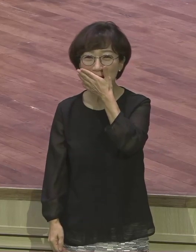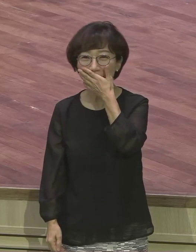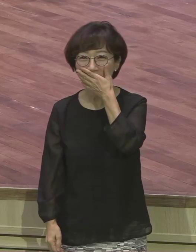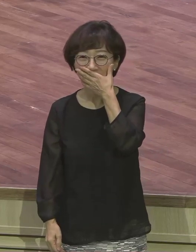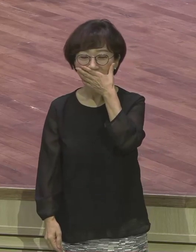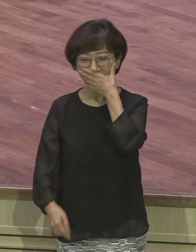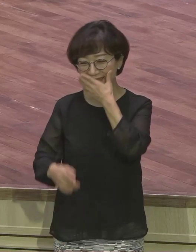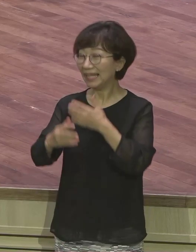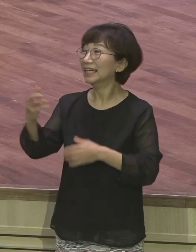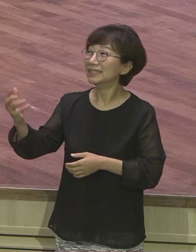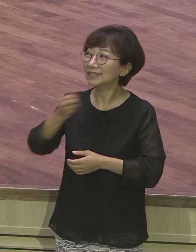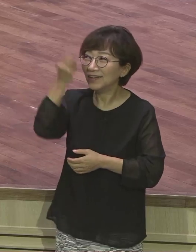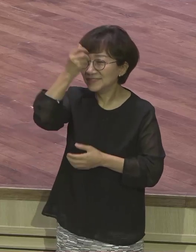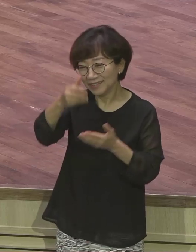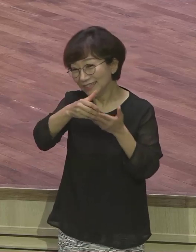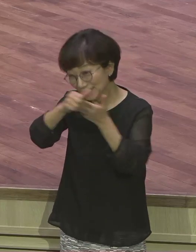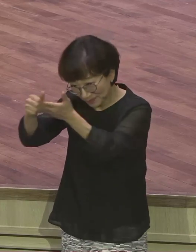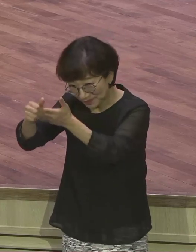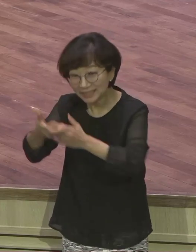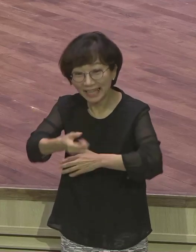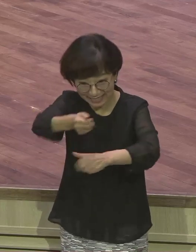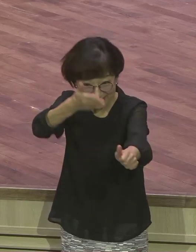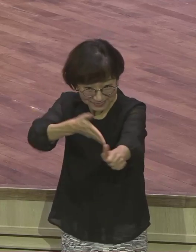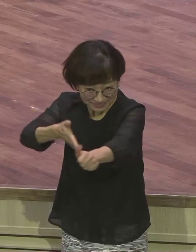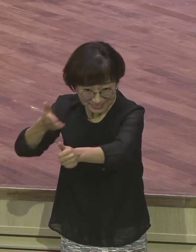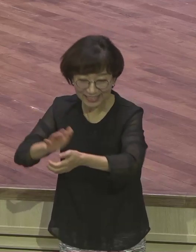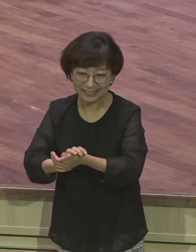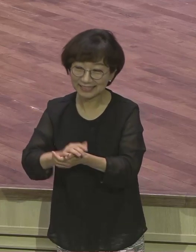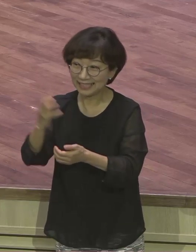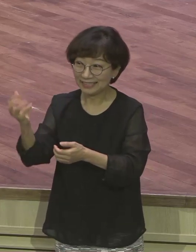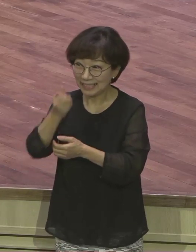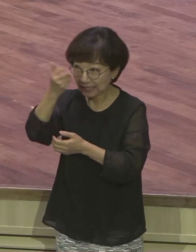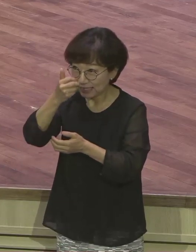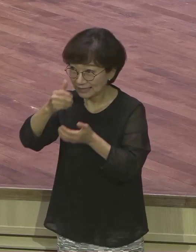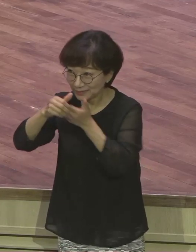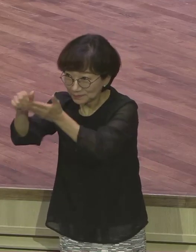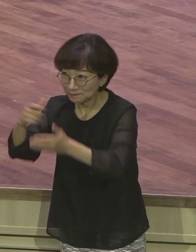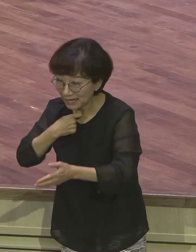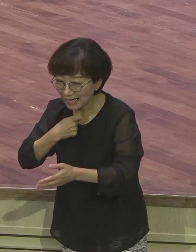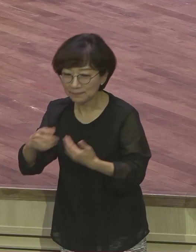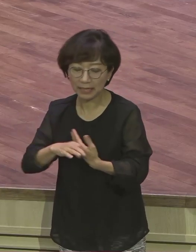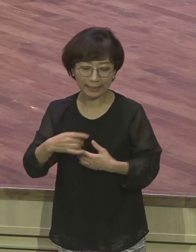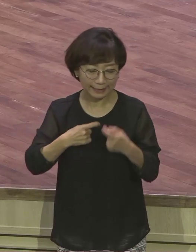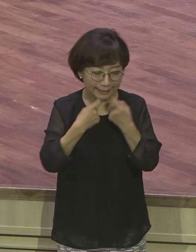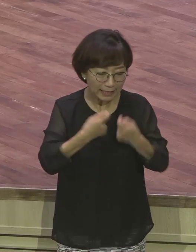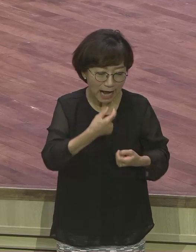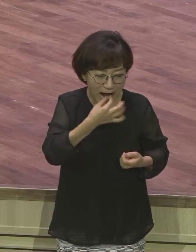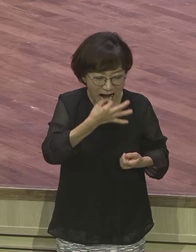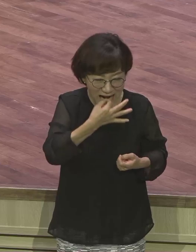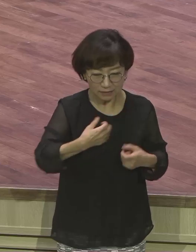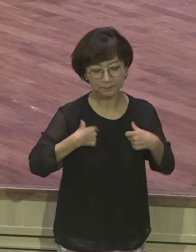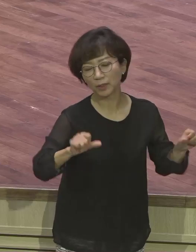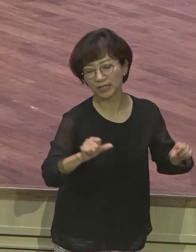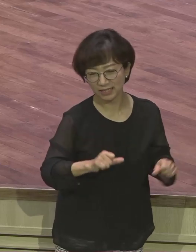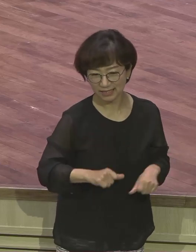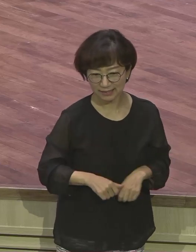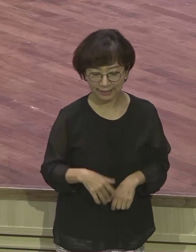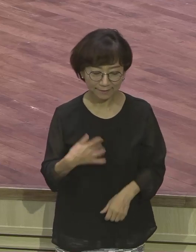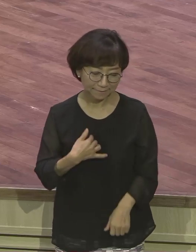성경 인도받으세요 성경 인도받으려면 내가 본의 거 포기해야 돼요 내 성질, 내 치미, 내 거 다